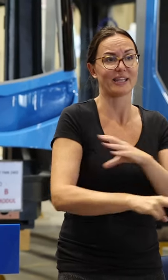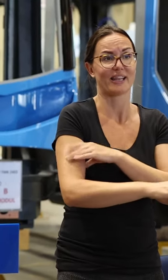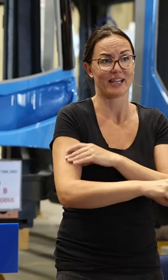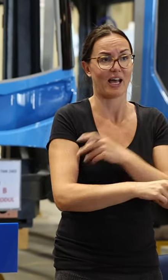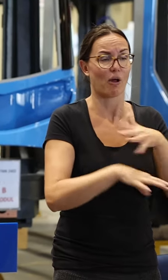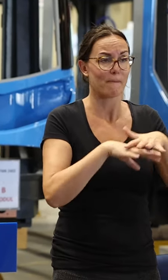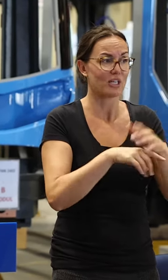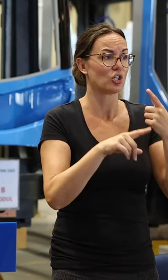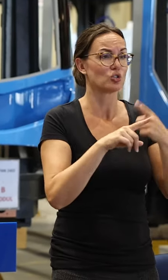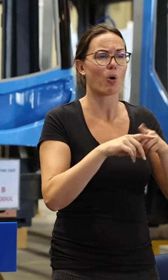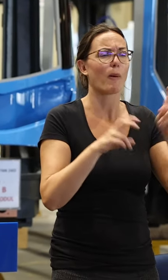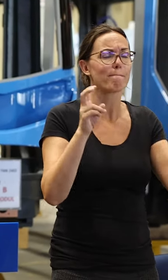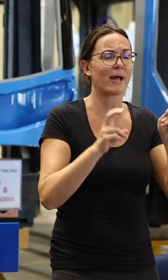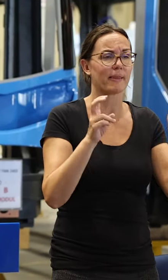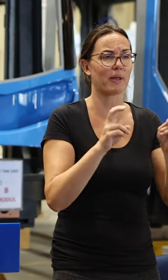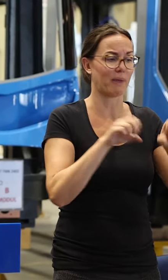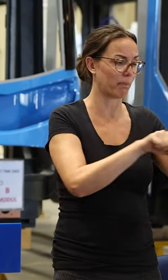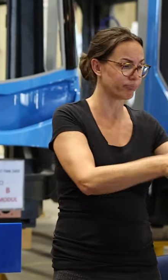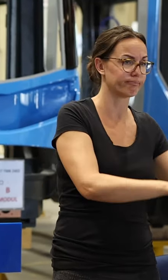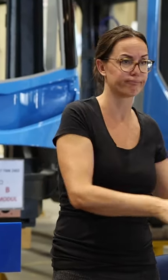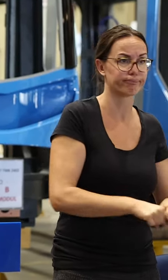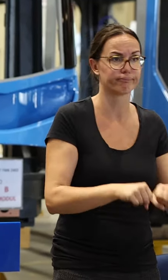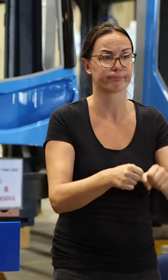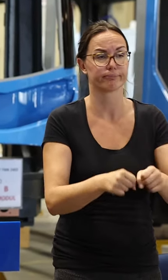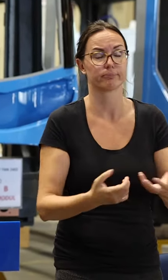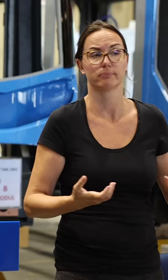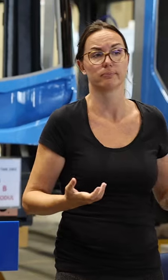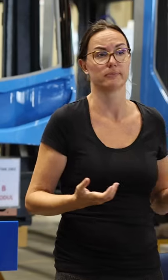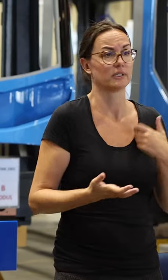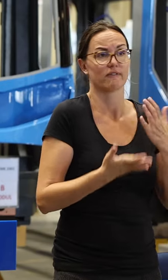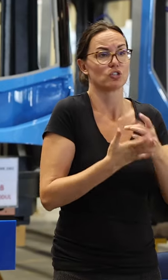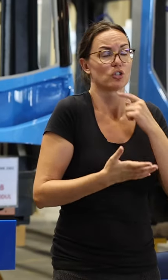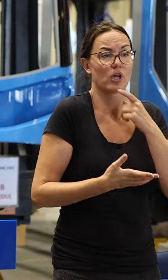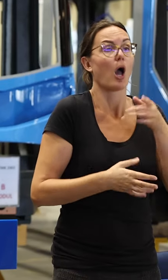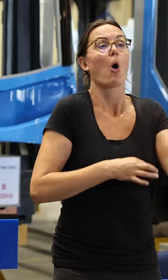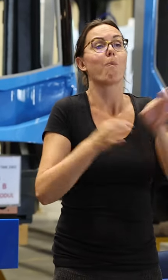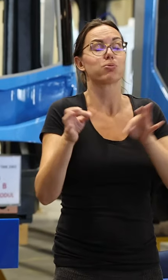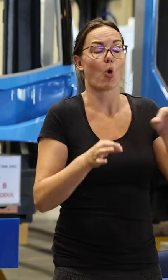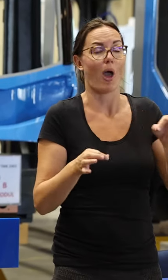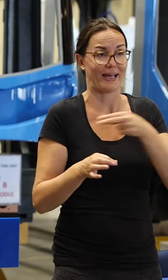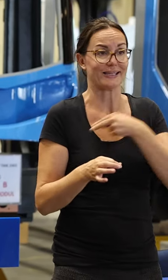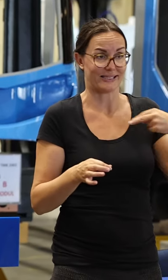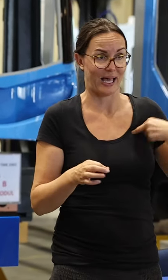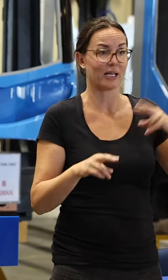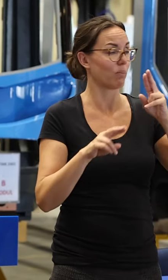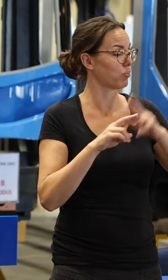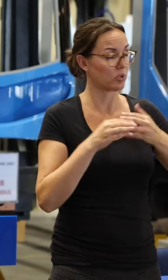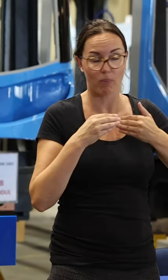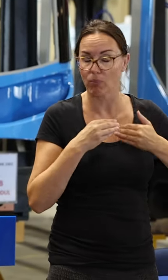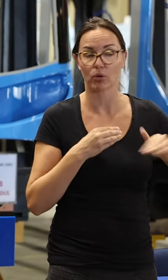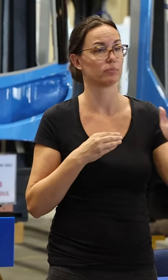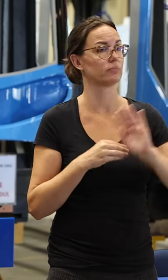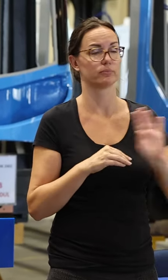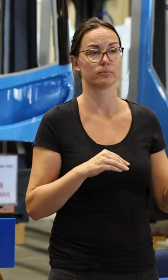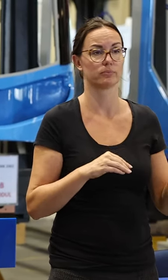vodovodne mreže kako bi dolazilo do što manje puknuća. I za to nema alternative. Ja sam rekao, projekt Zagreb ćemo realizirati u svakom smislu.